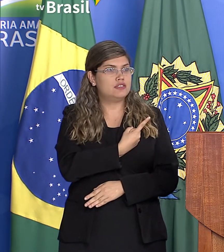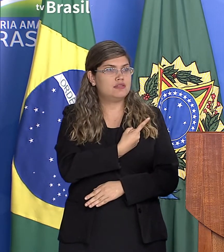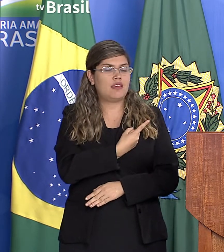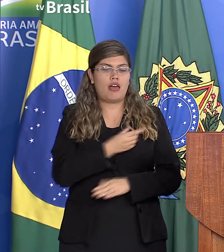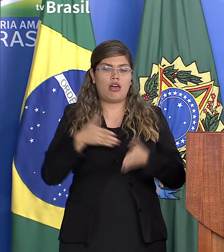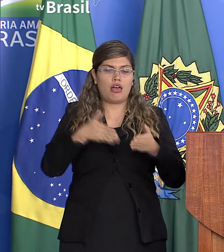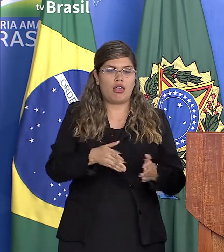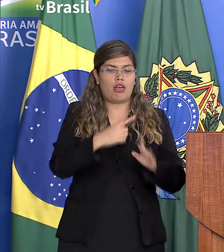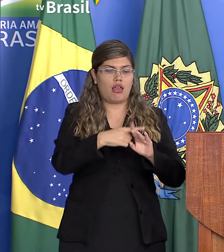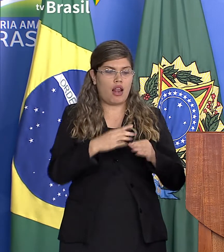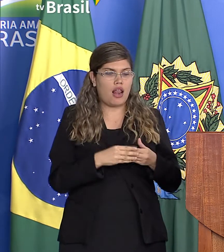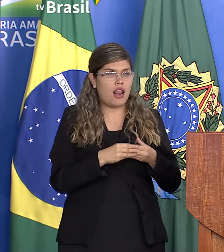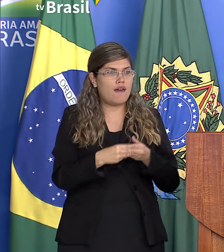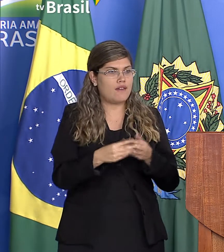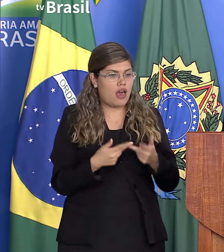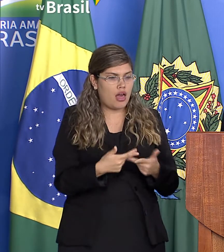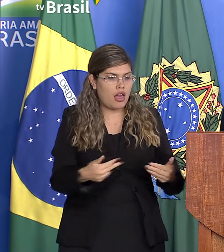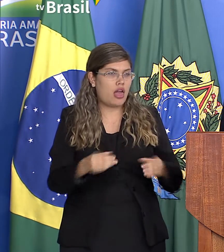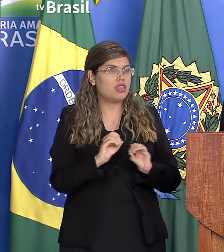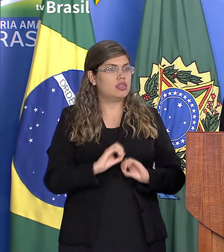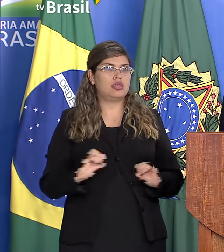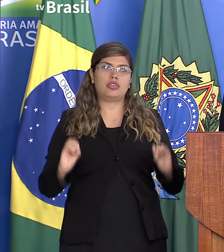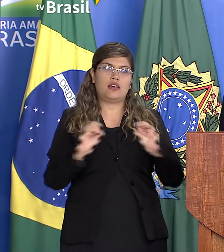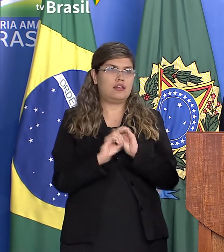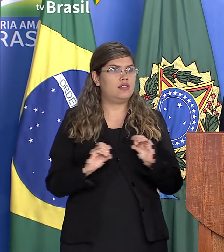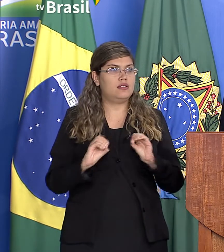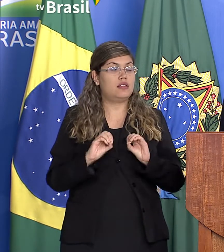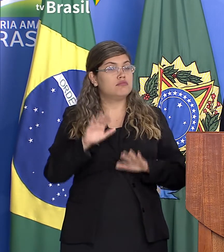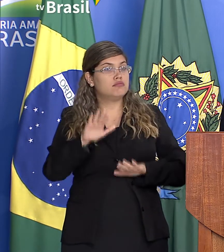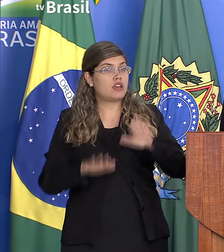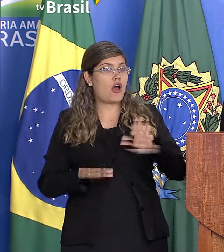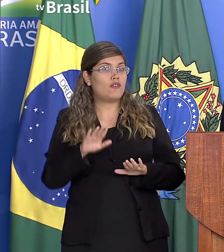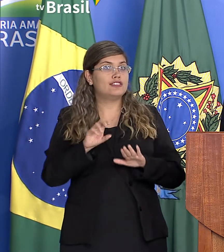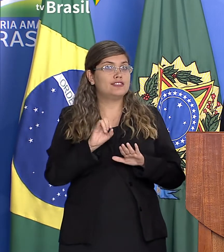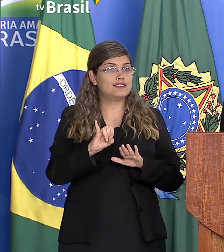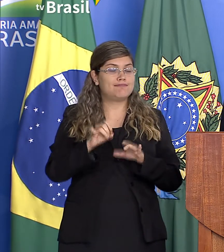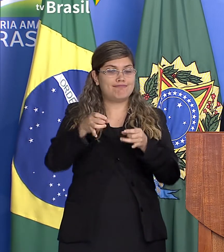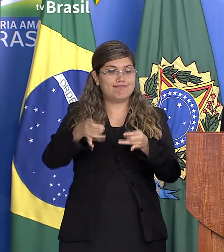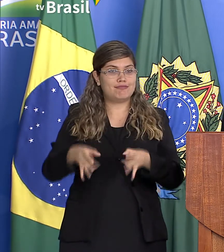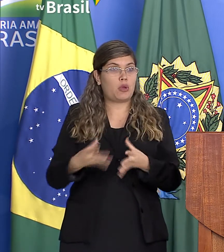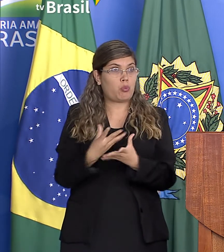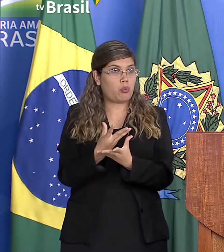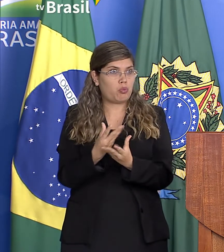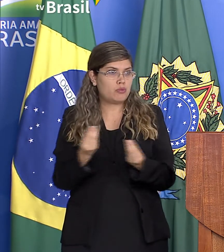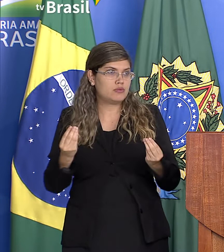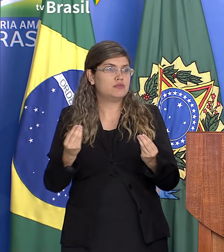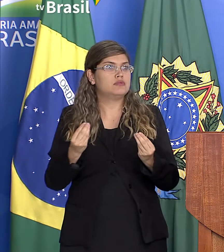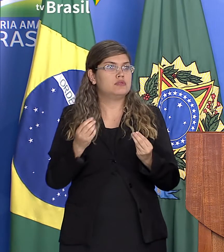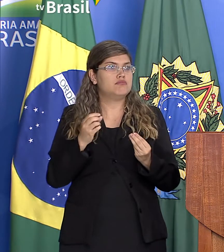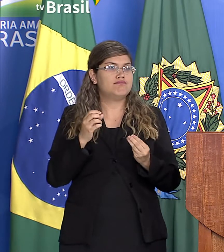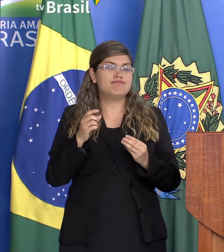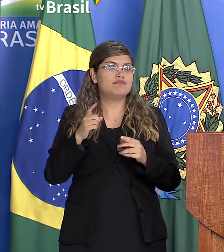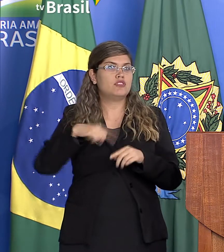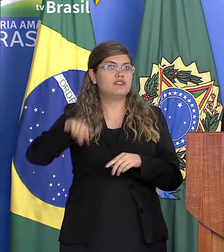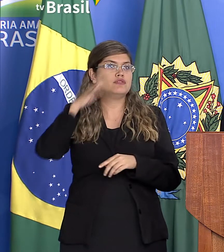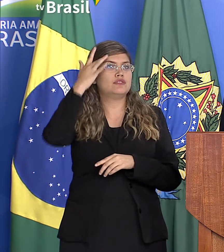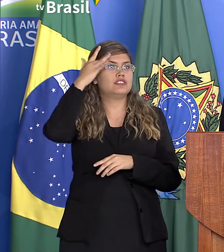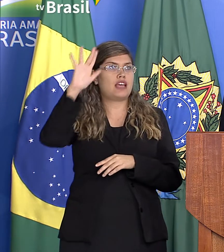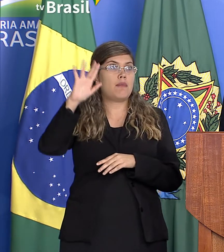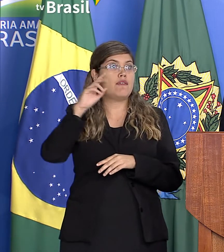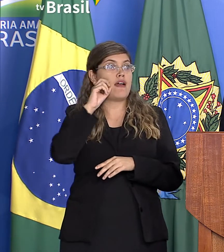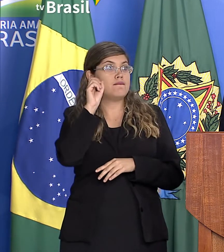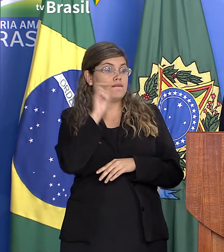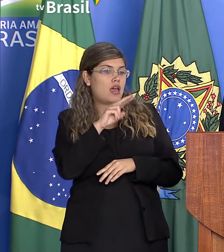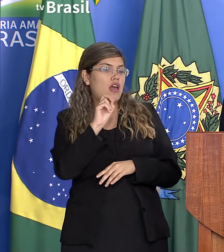talvez quem deixar muito sem saber vai ver a desgraça da